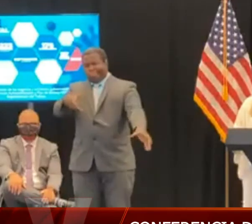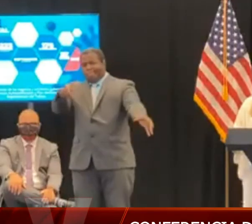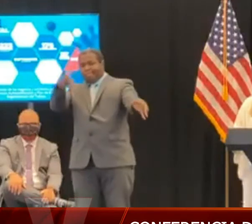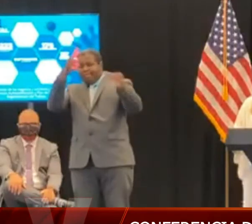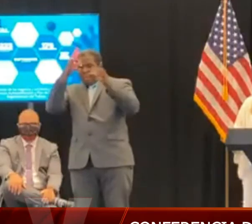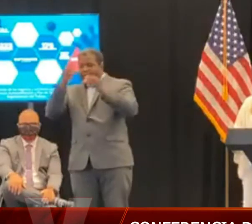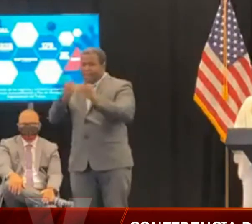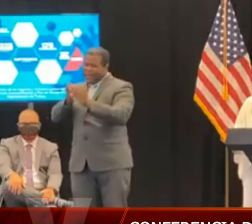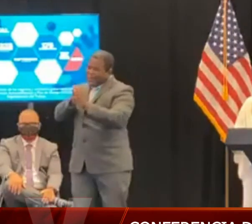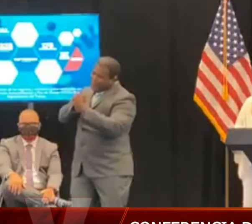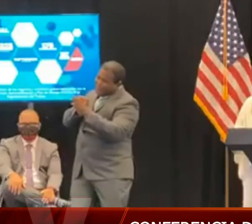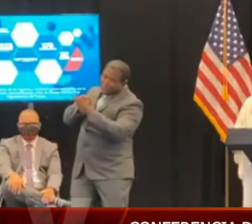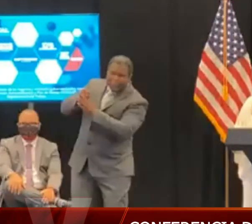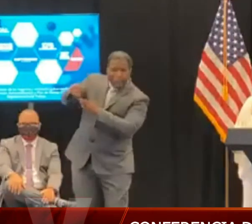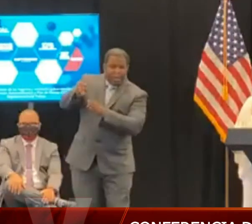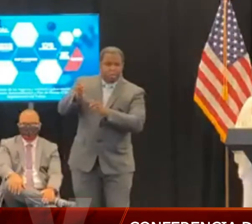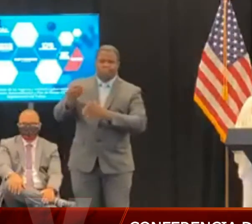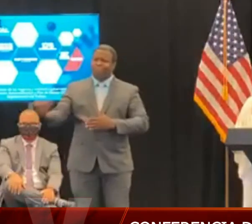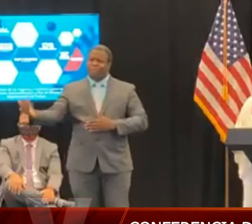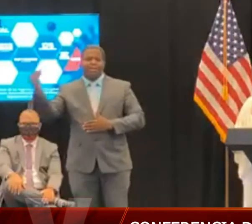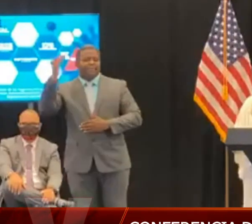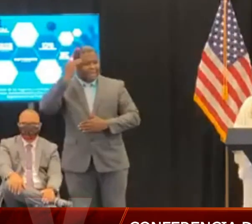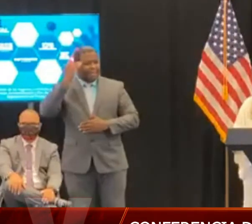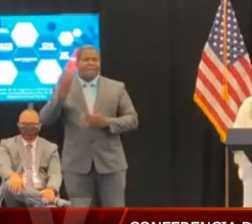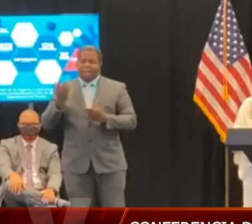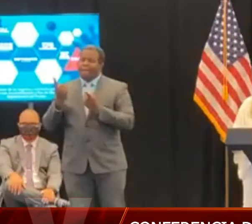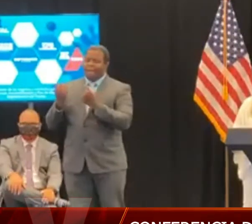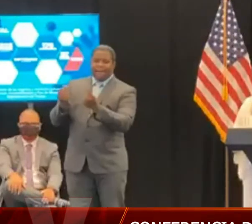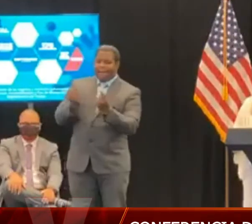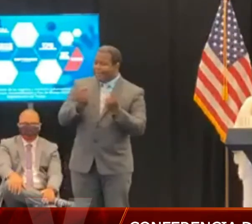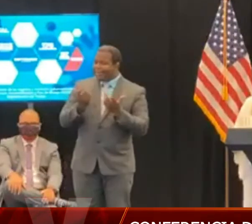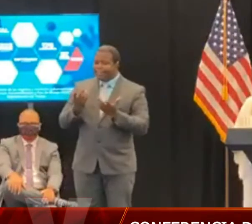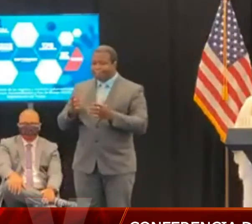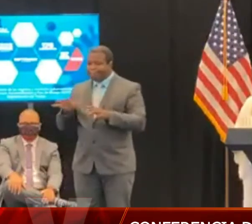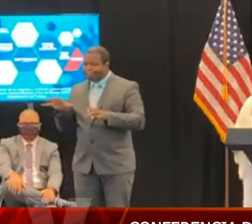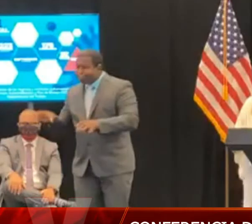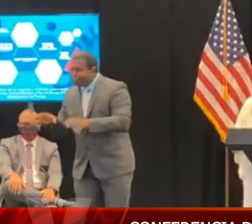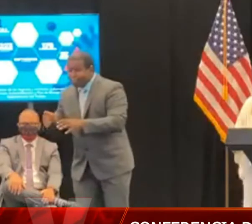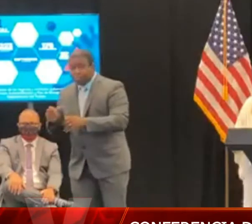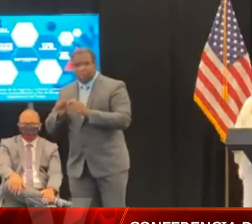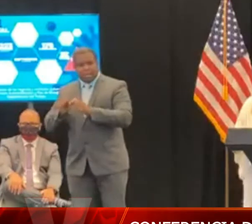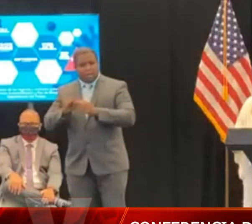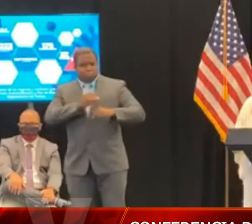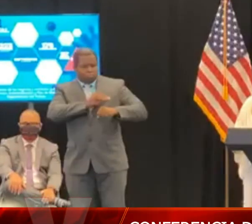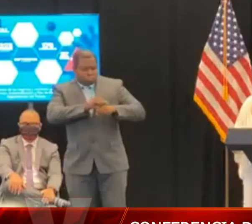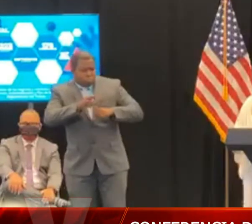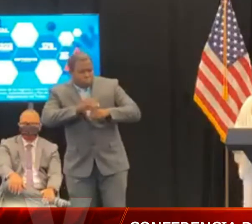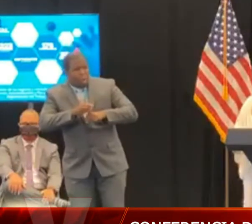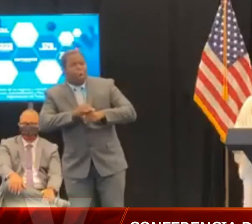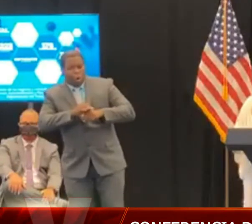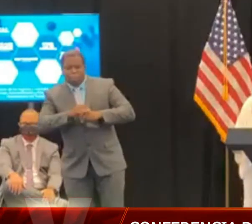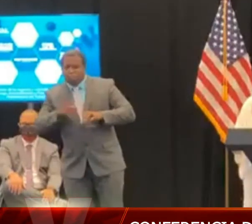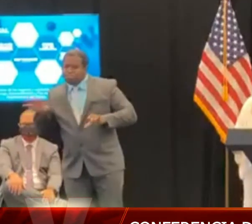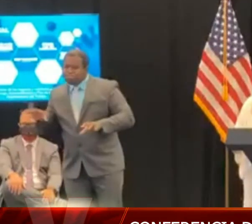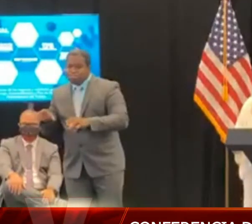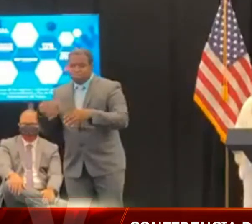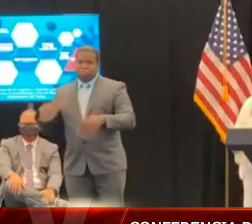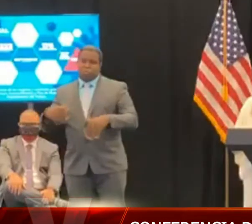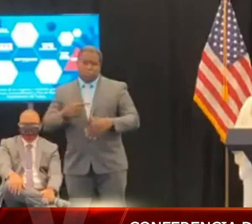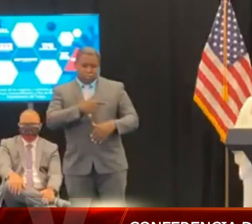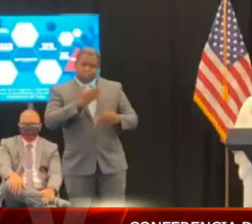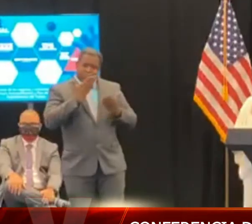campos que necesitan también retomar de lleno sus funciones. Estoy convencida que la colaboración